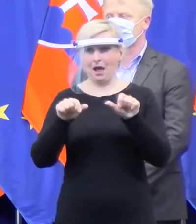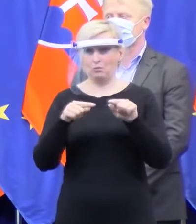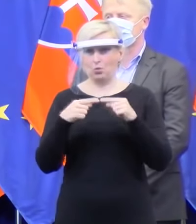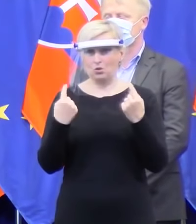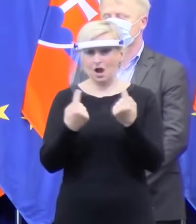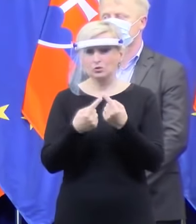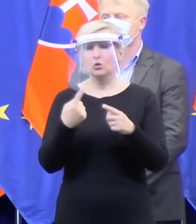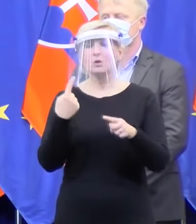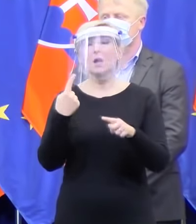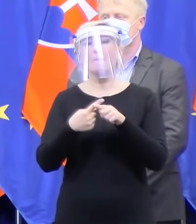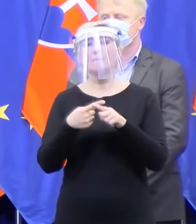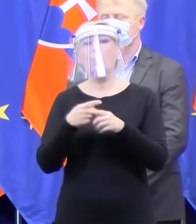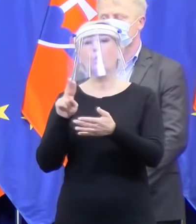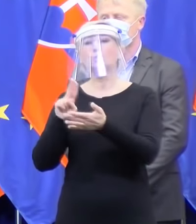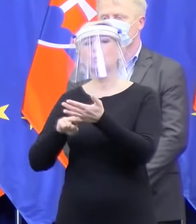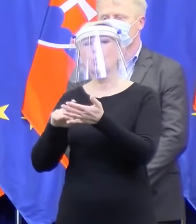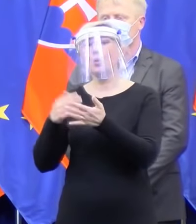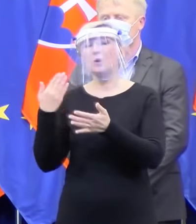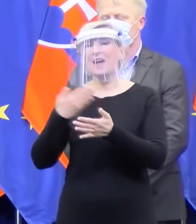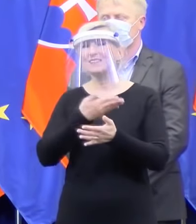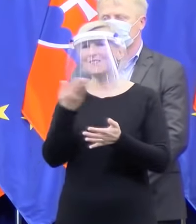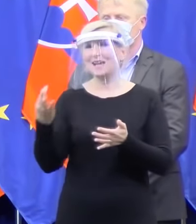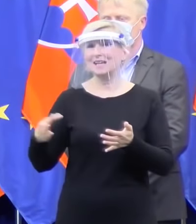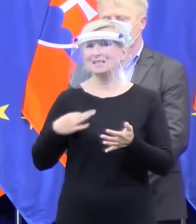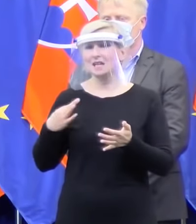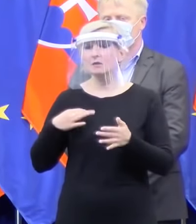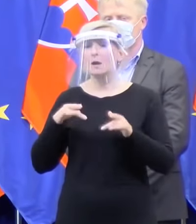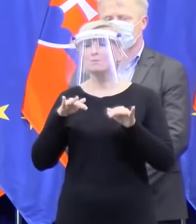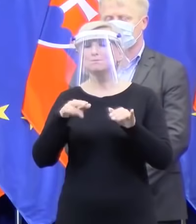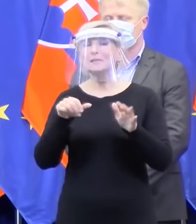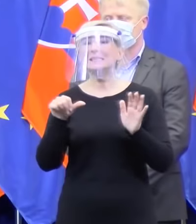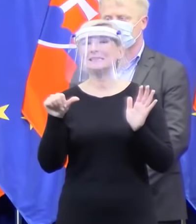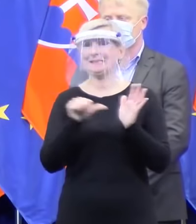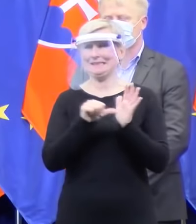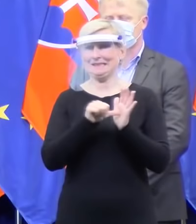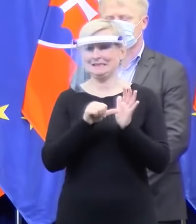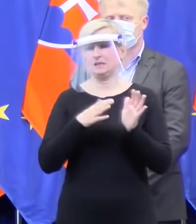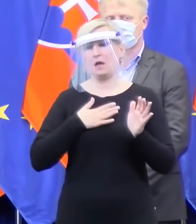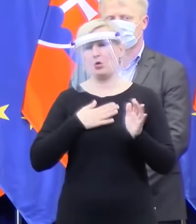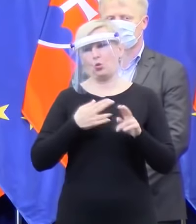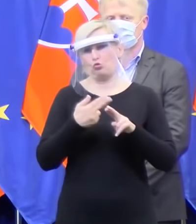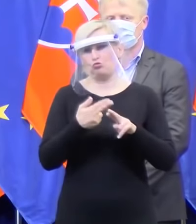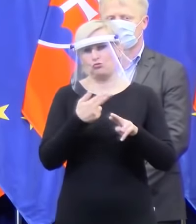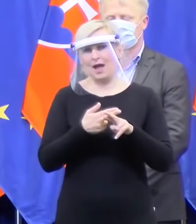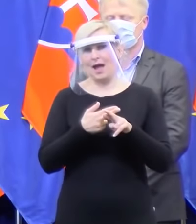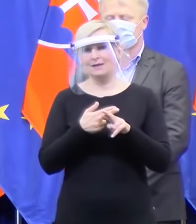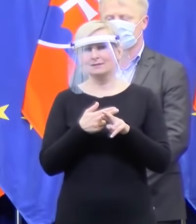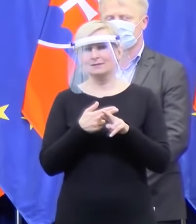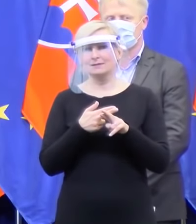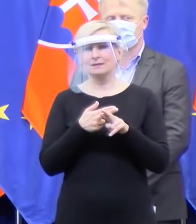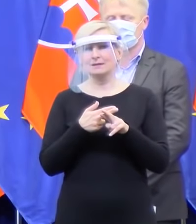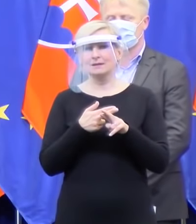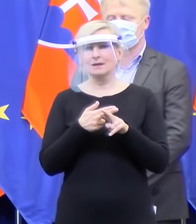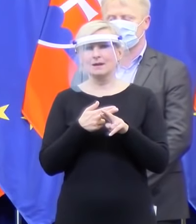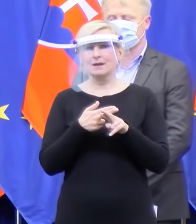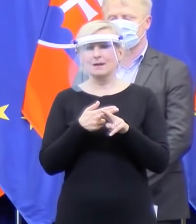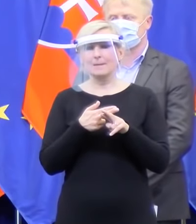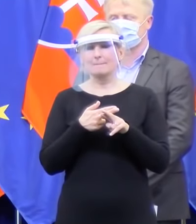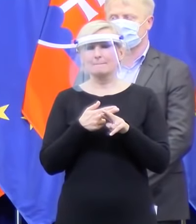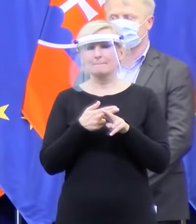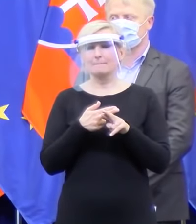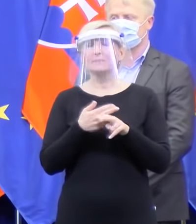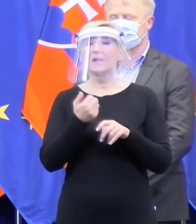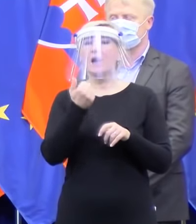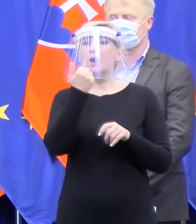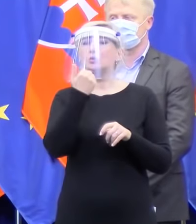zdravotníctvo, je tisíc, iba tá štátna, poviem zjednodušene. A rovno k dispozícii kapacita tých